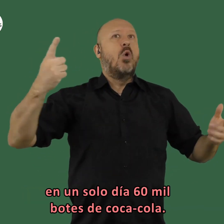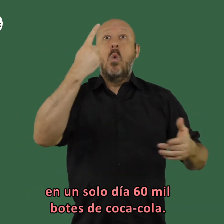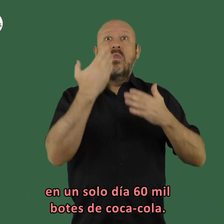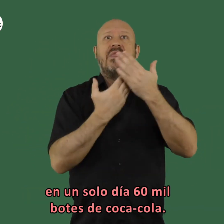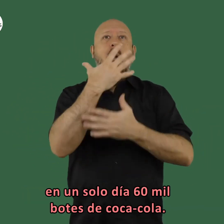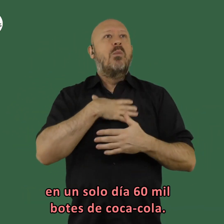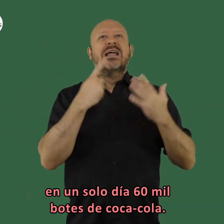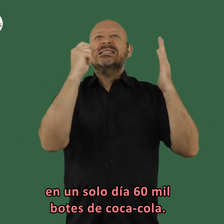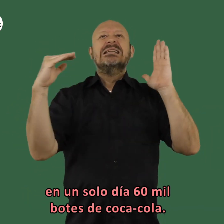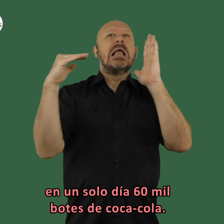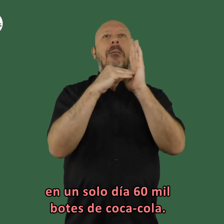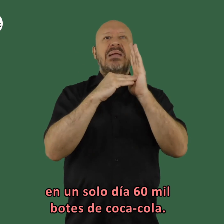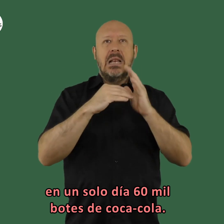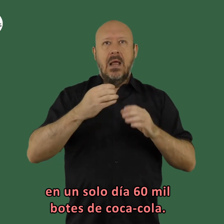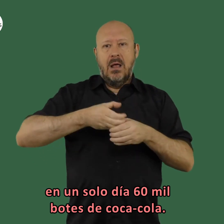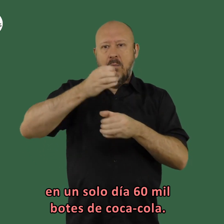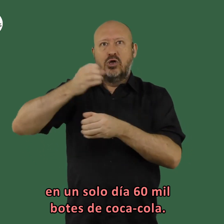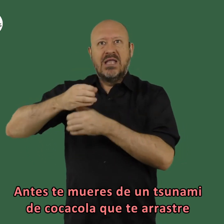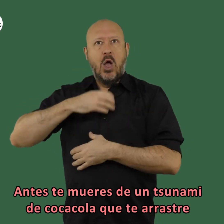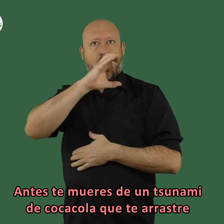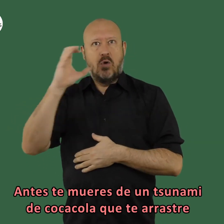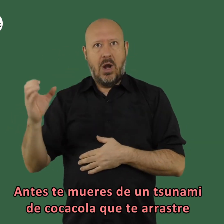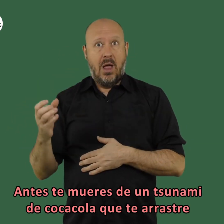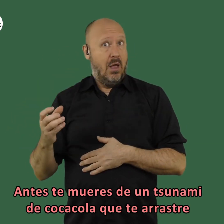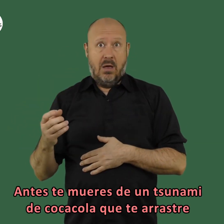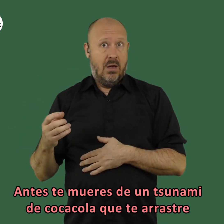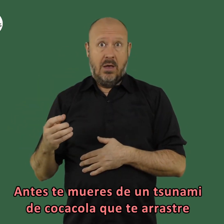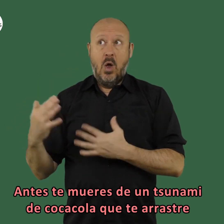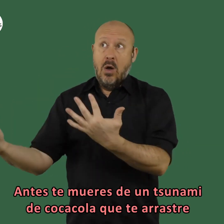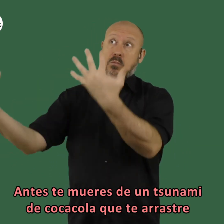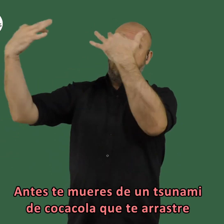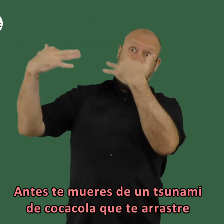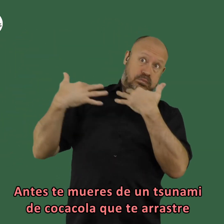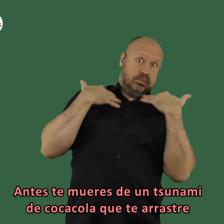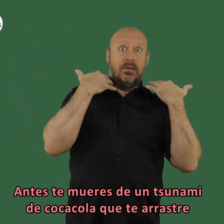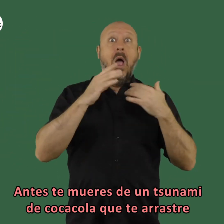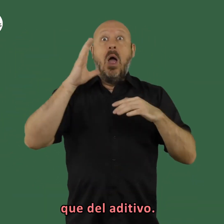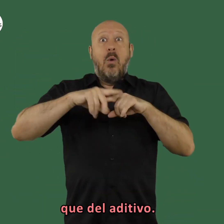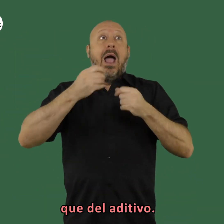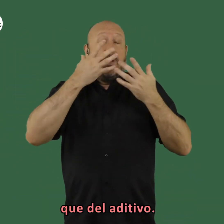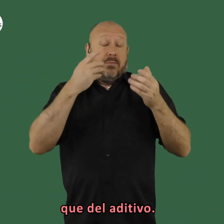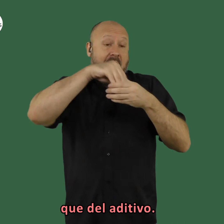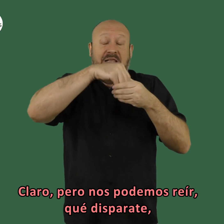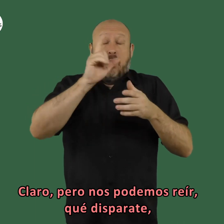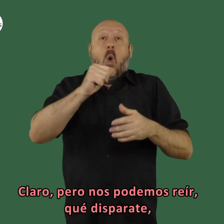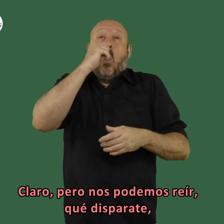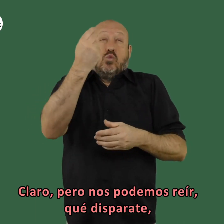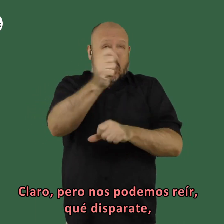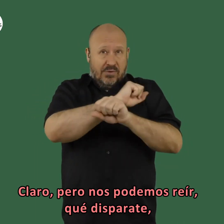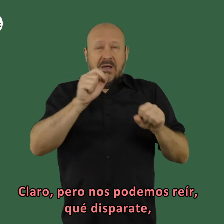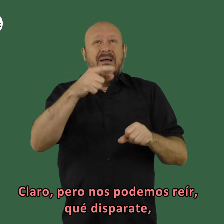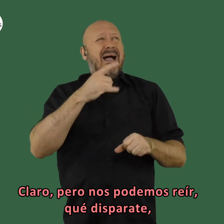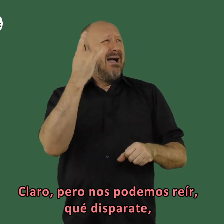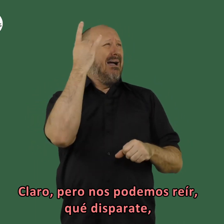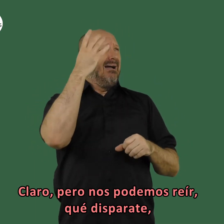tenías que tomar en un solo día 60.000 botes de coca cola antes te mueres de un tsunami de coca cola que te arrastre que genera aditivo claro